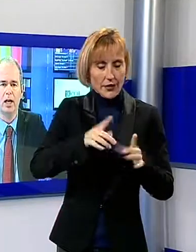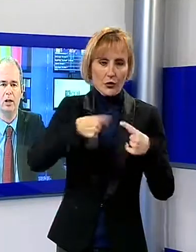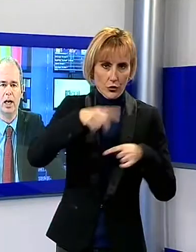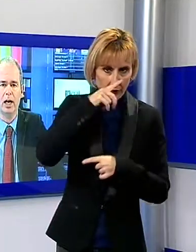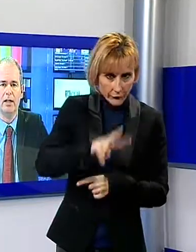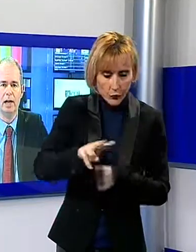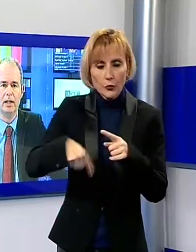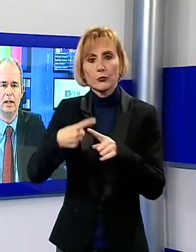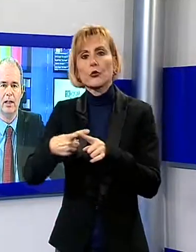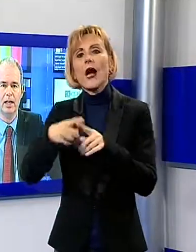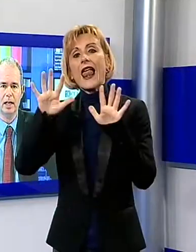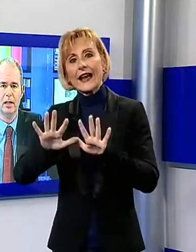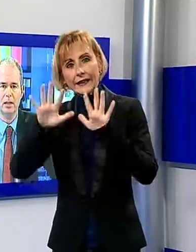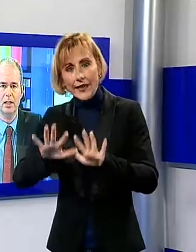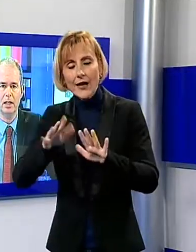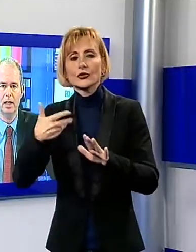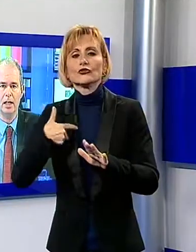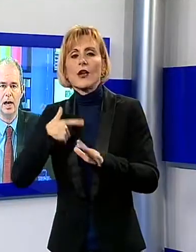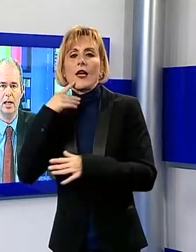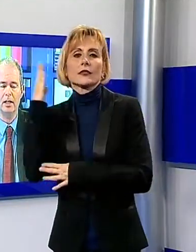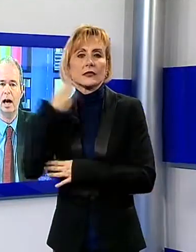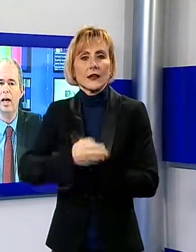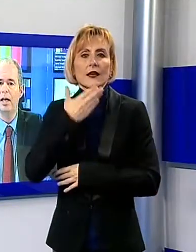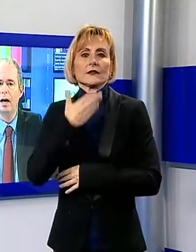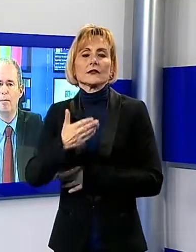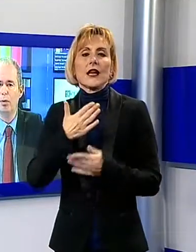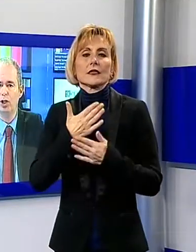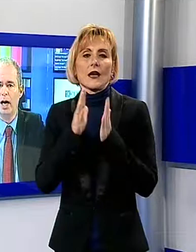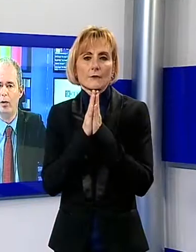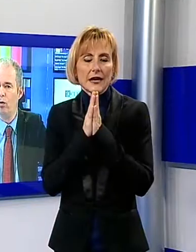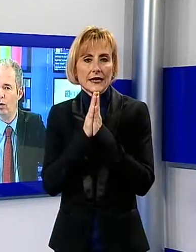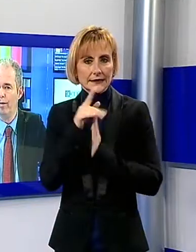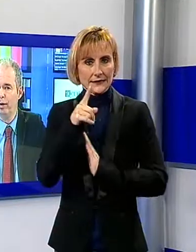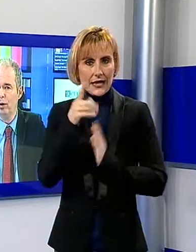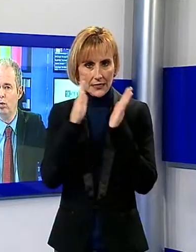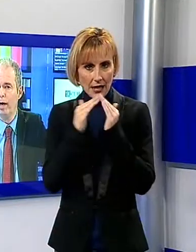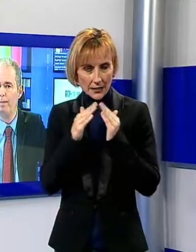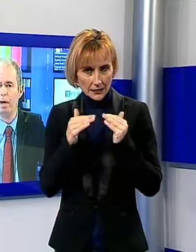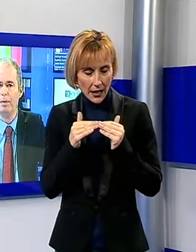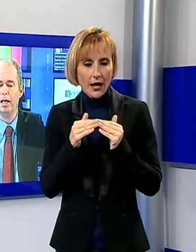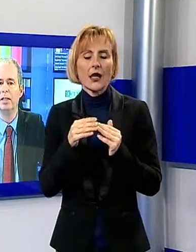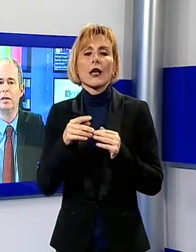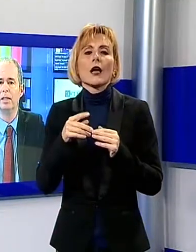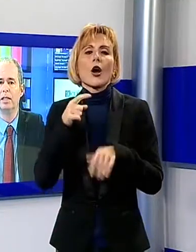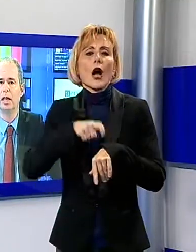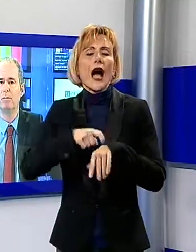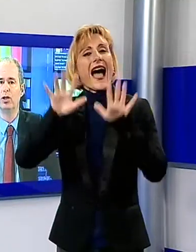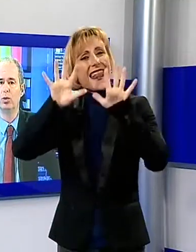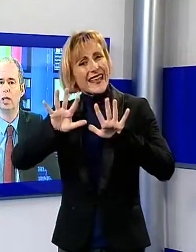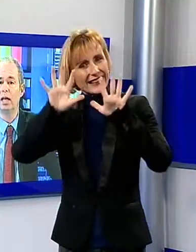c'è la diretta della Santa Messa di Natale da Camporgiano ore 22 perché la Santa Messa sarà preceduta dal